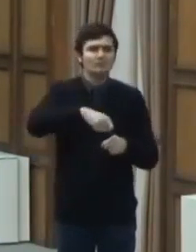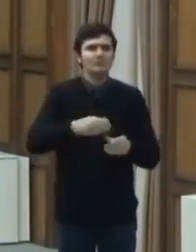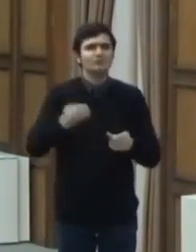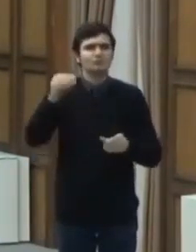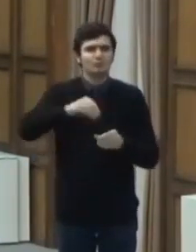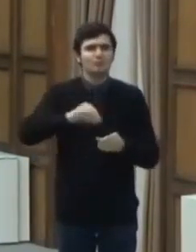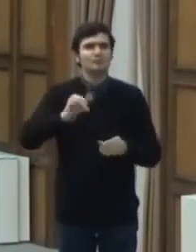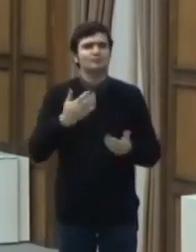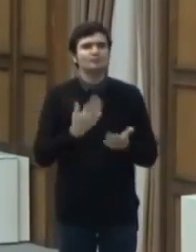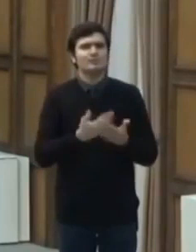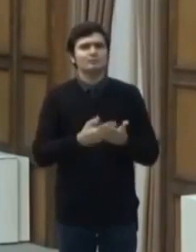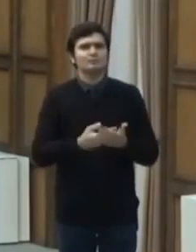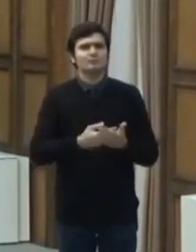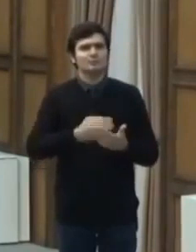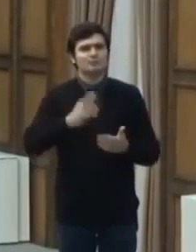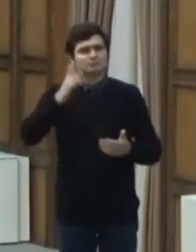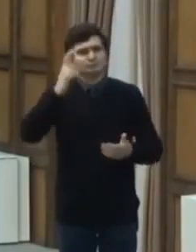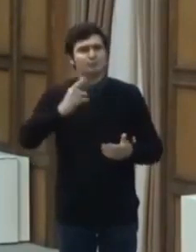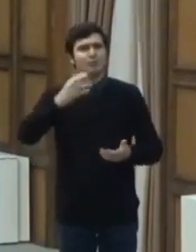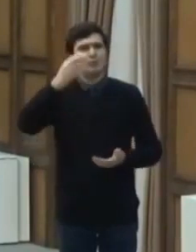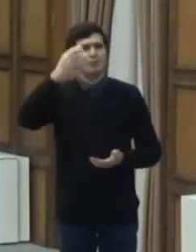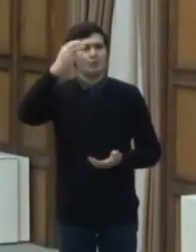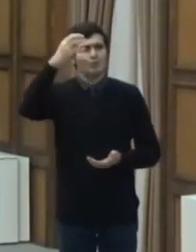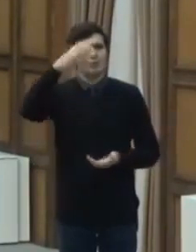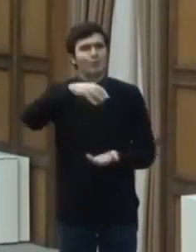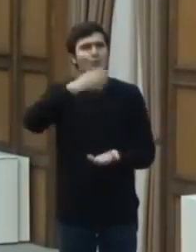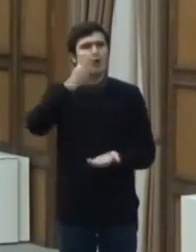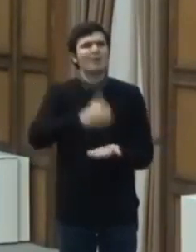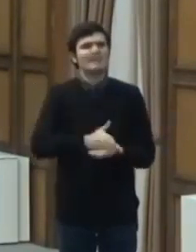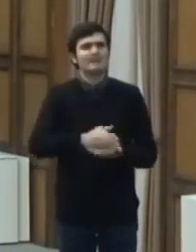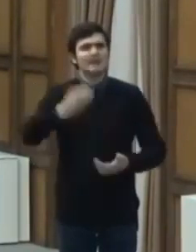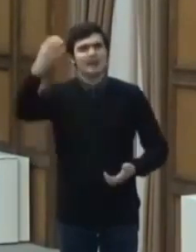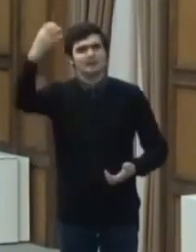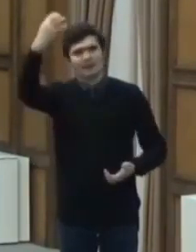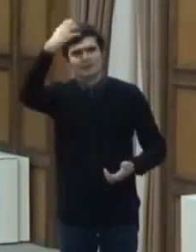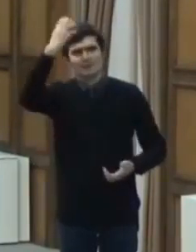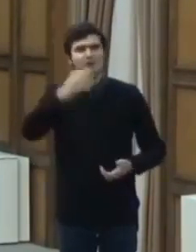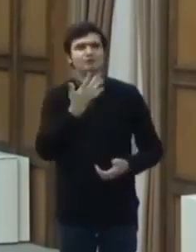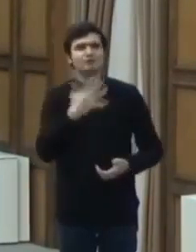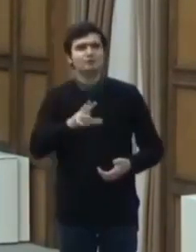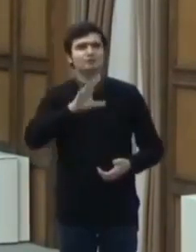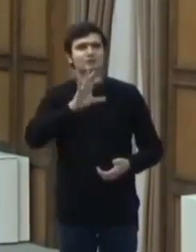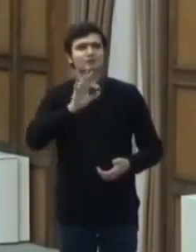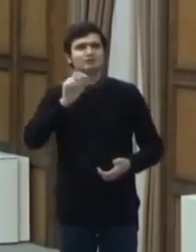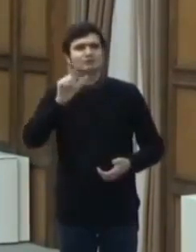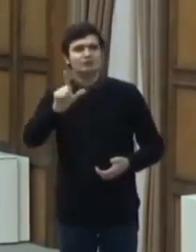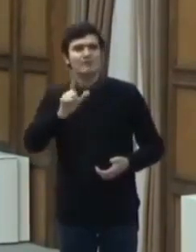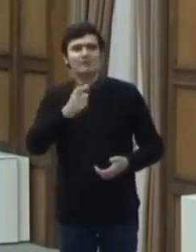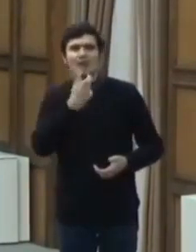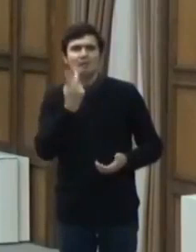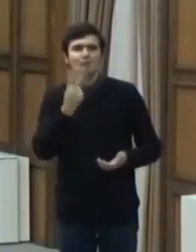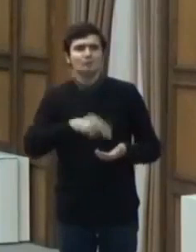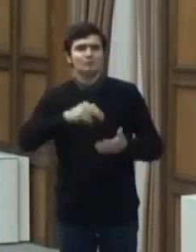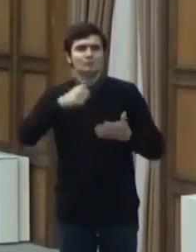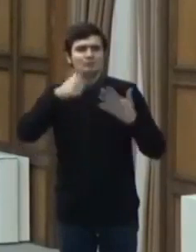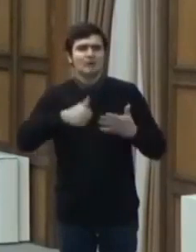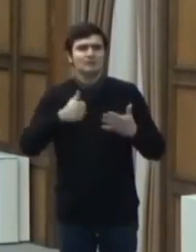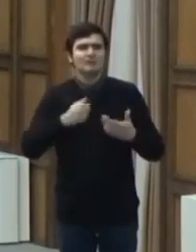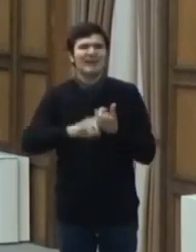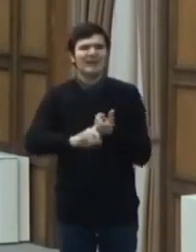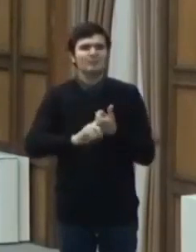hotărârii de guvern numărul 557 din 2016, privind